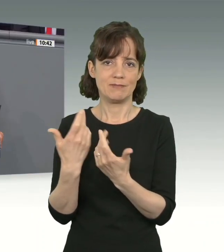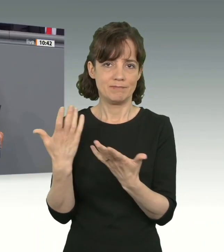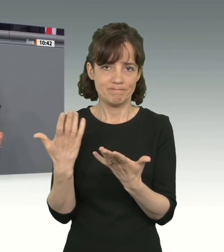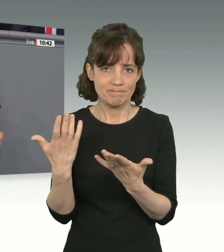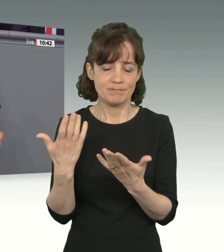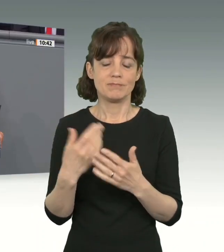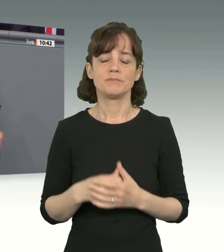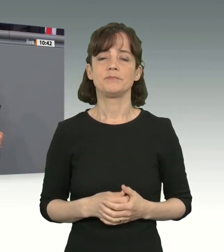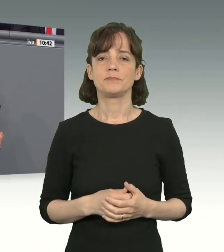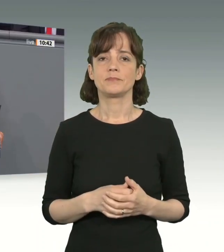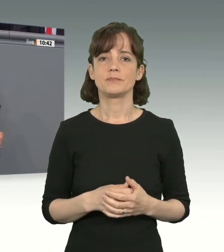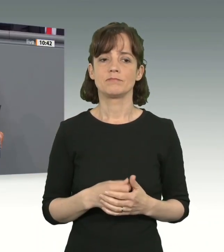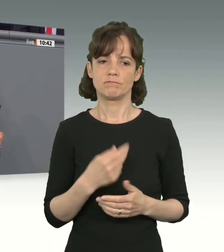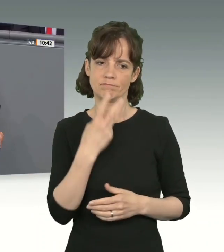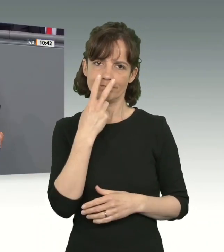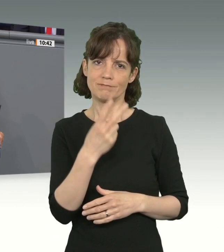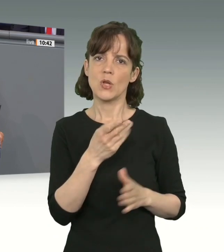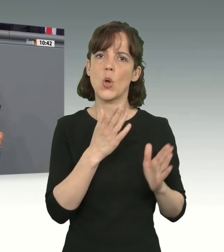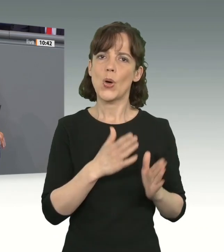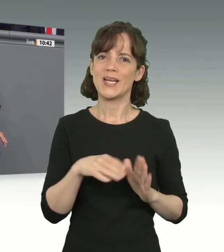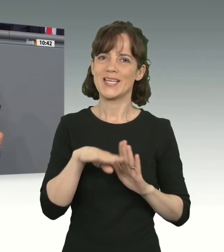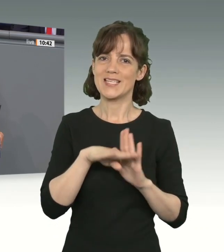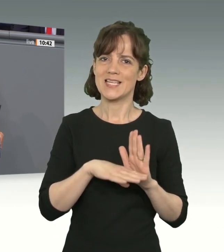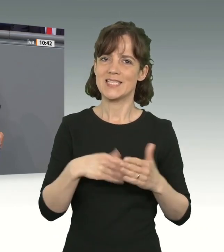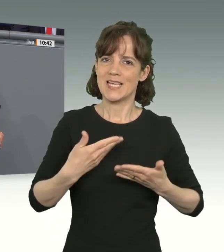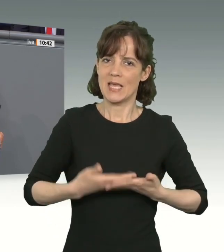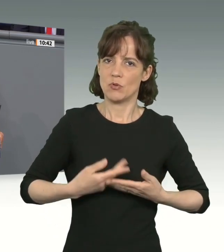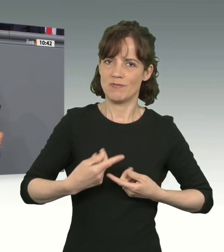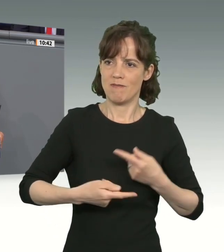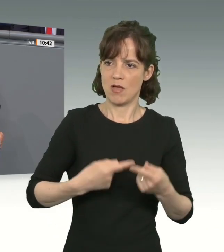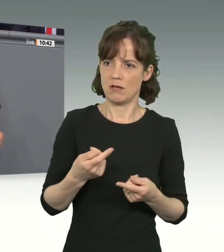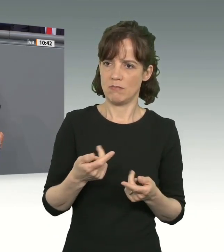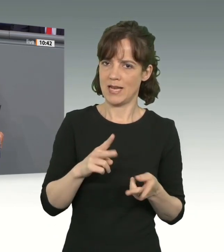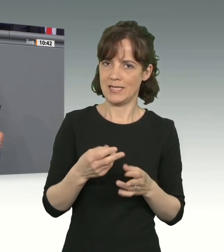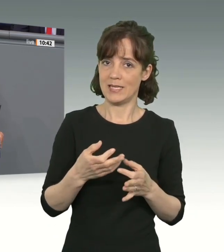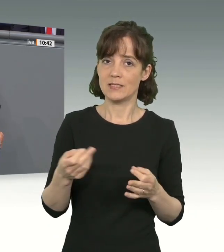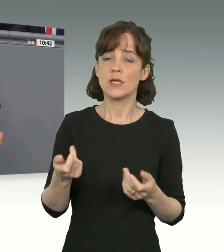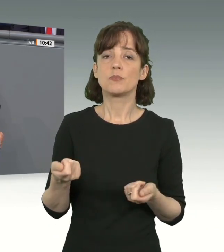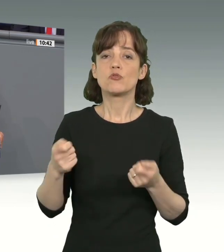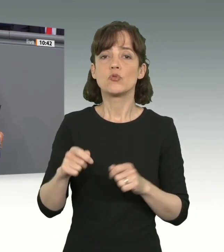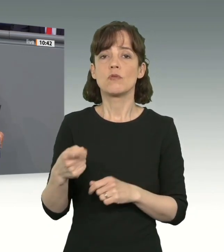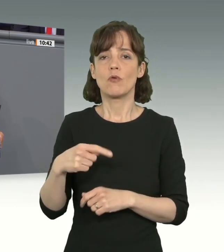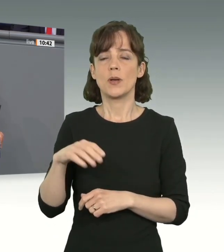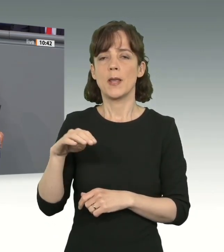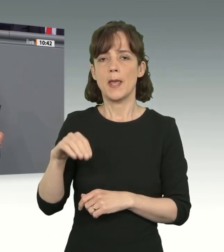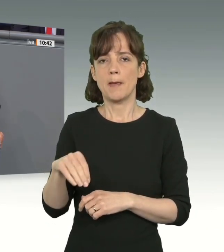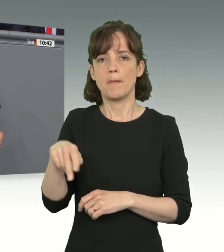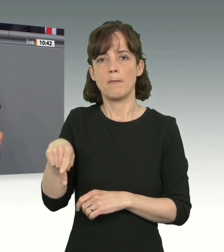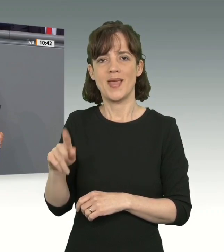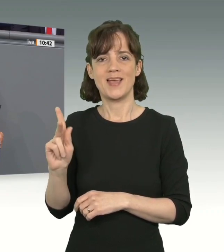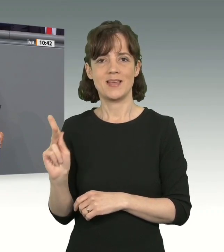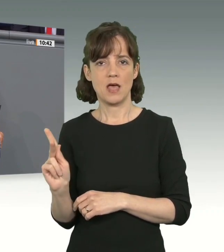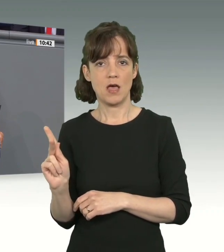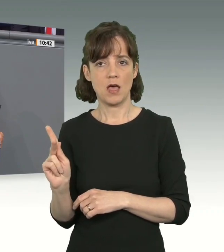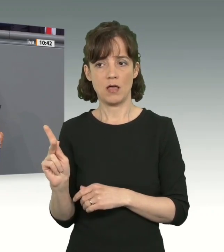meine Damen und Herren, eines ordentlichen Gesetzgebungsverfahrens nichts. Beschlüsse von MPKs ersetzen diese parlamentarische